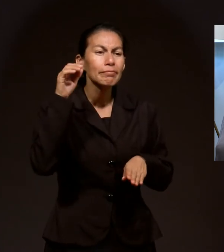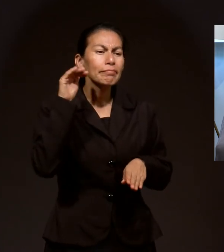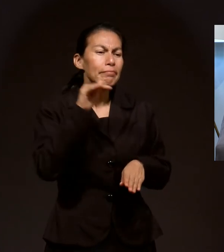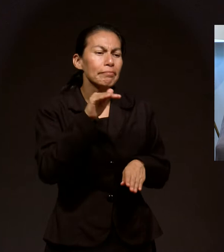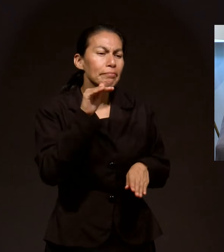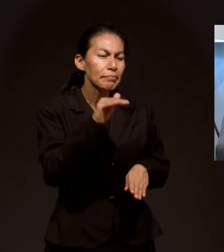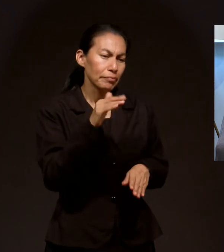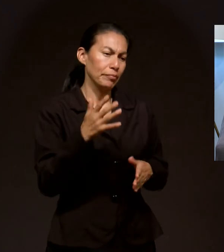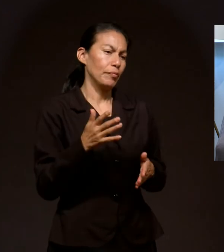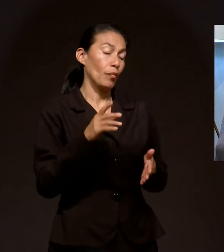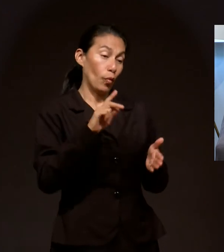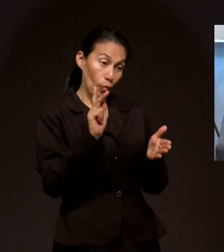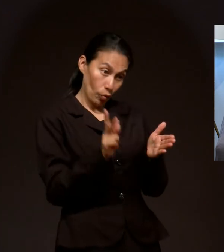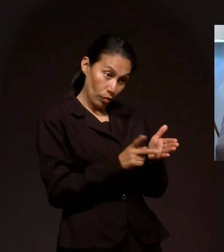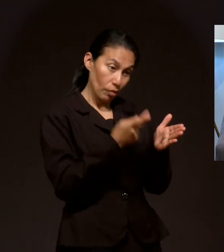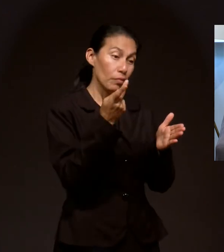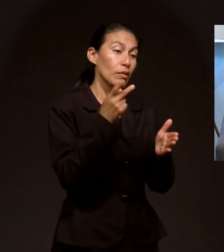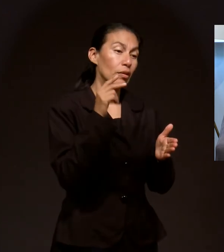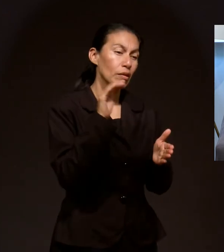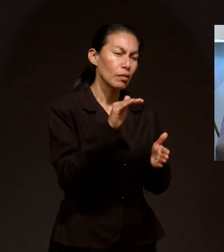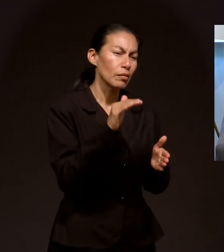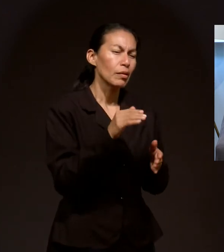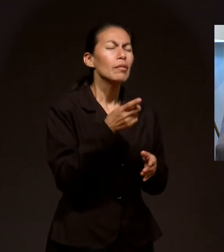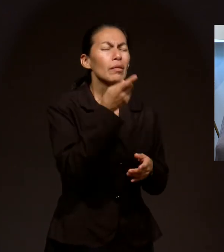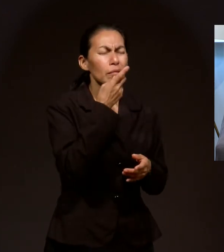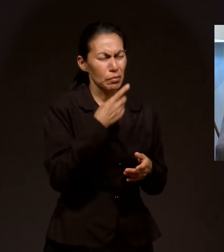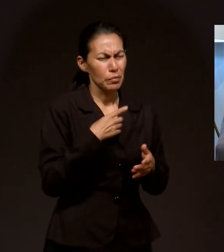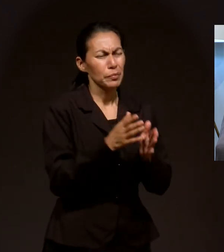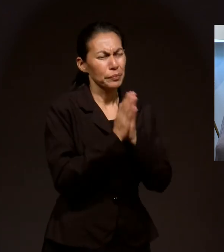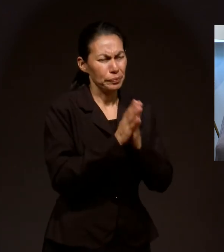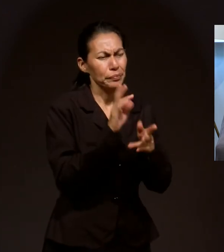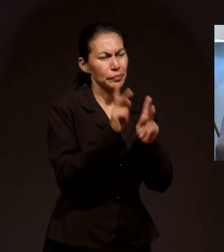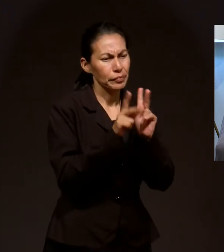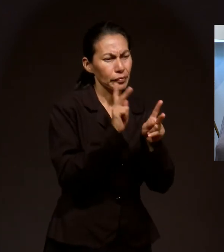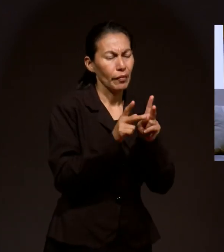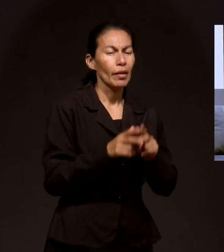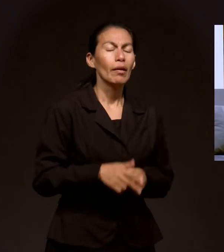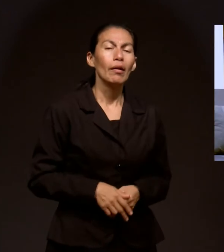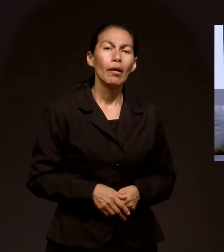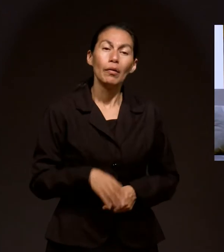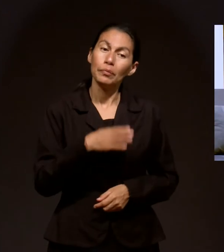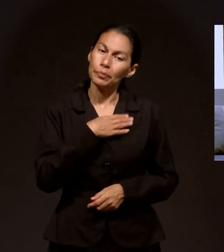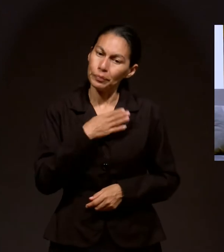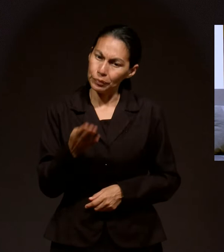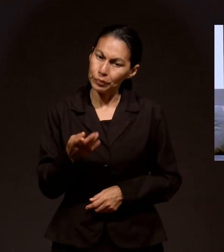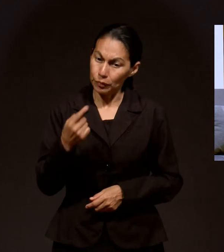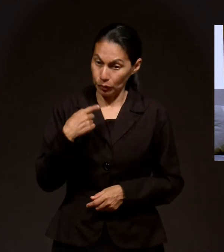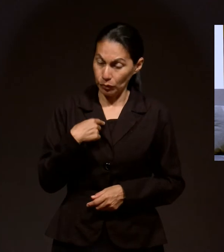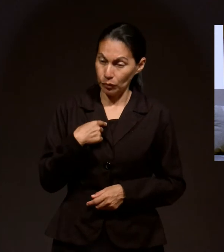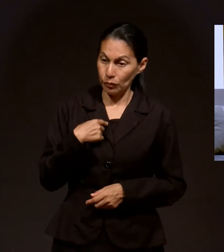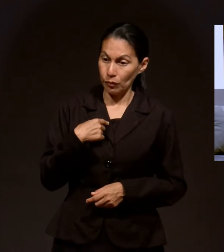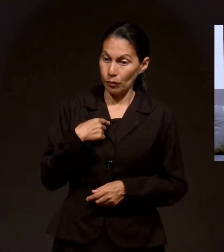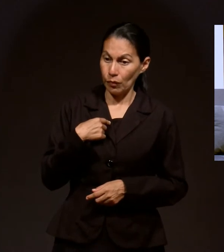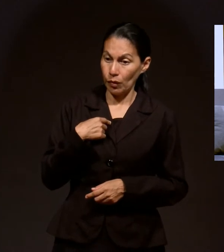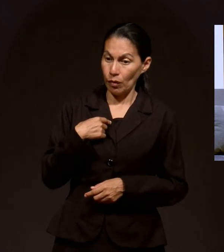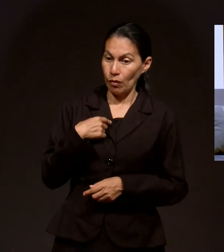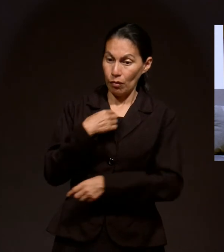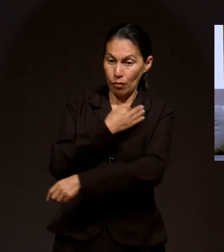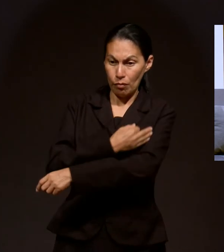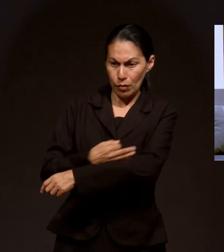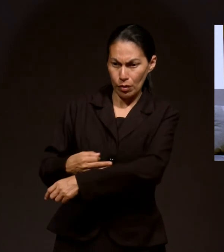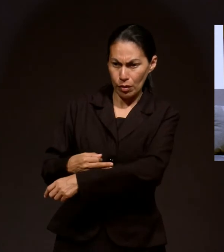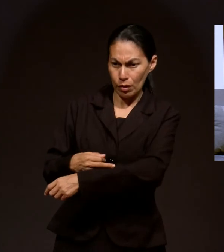o te volvió a llamar, diríamoslo así. Cuéntanos algo de tu experiencia. Bueno, no nací en un hogar cristiano,